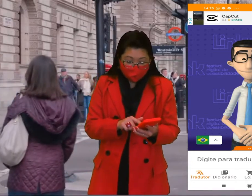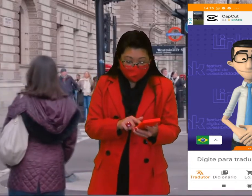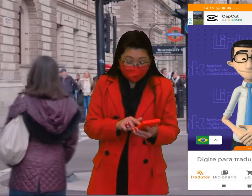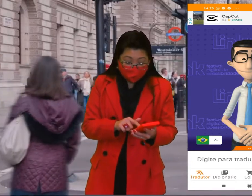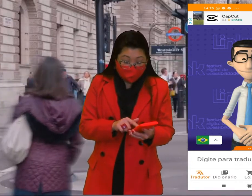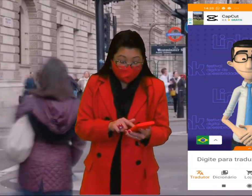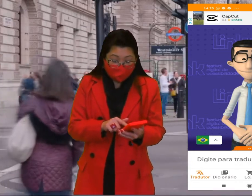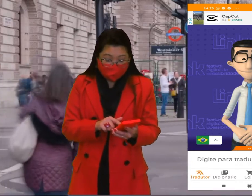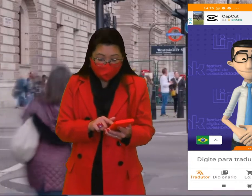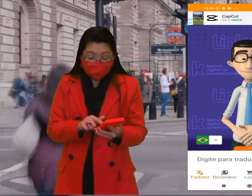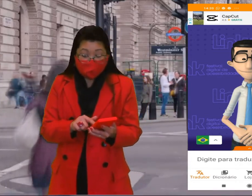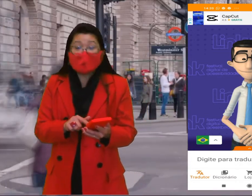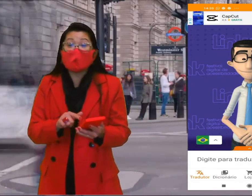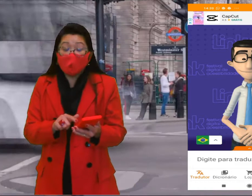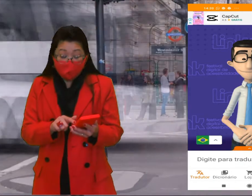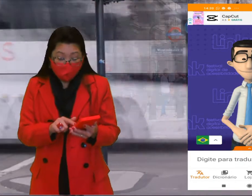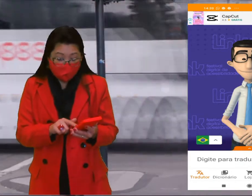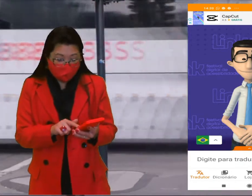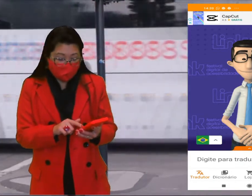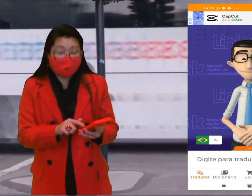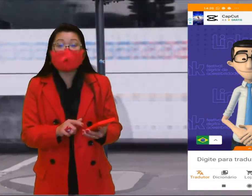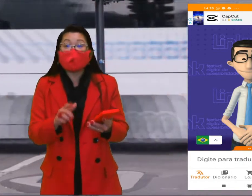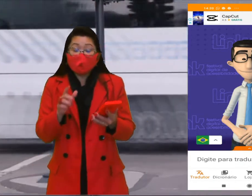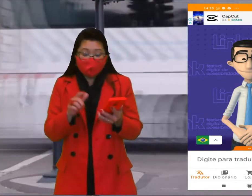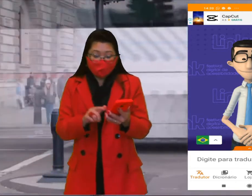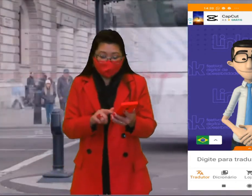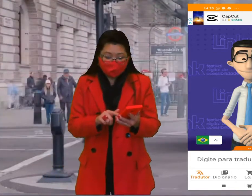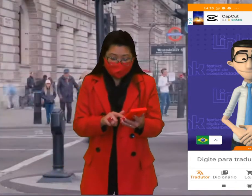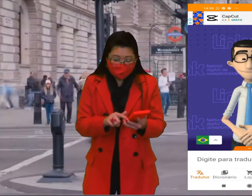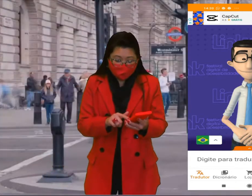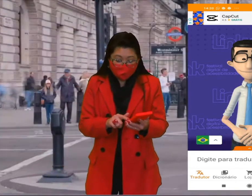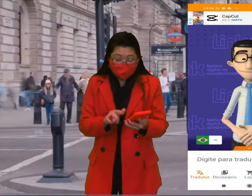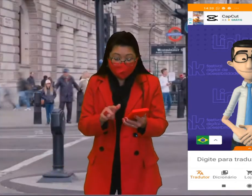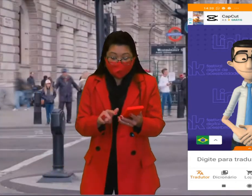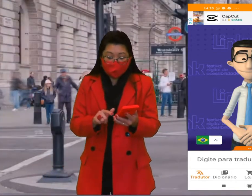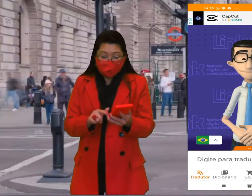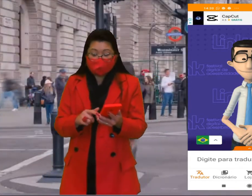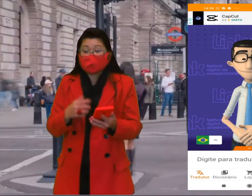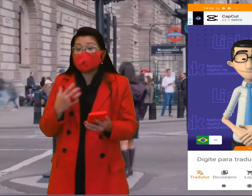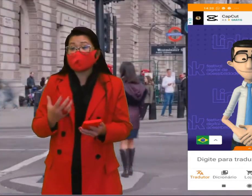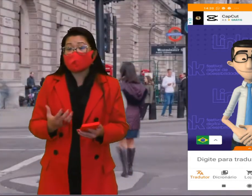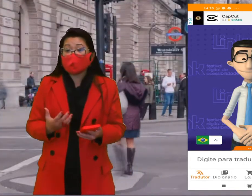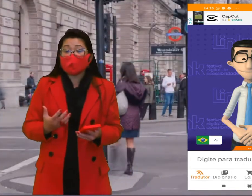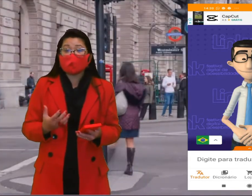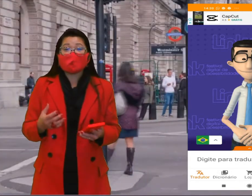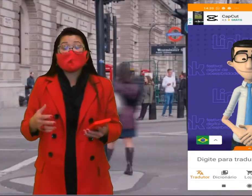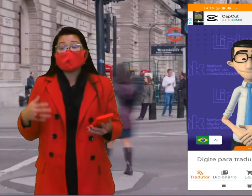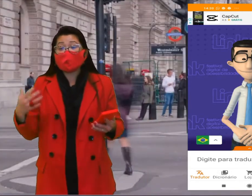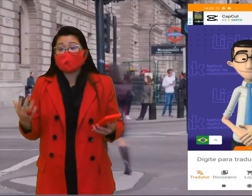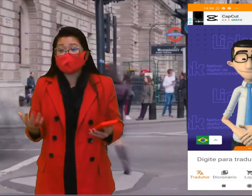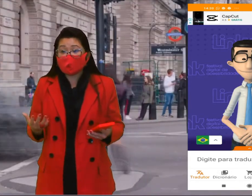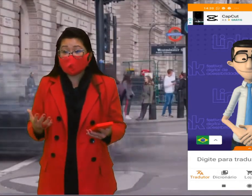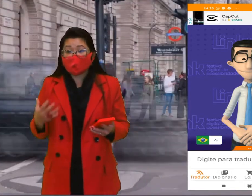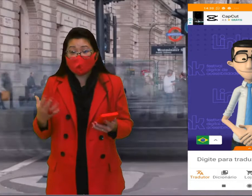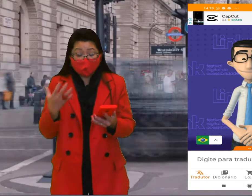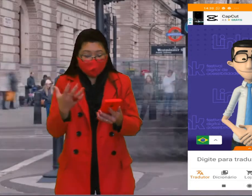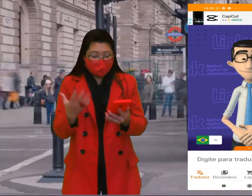dicionário, loja, educação e conta. Na verdade, quem acionar pela primeira